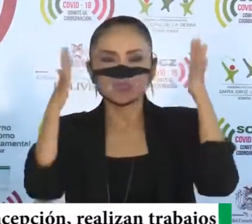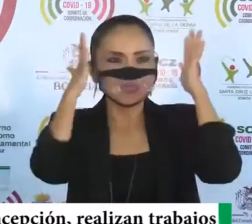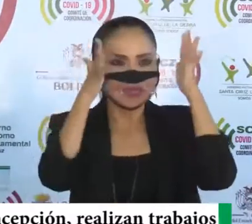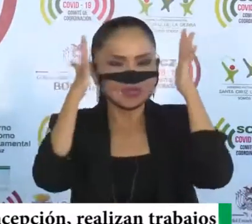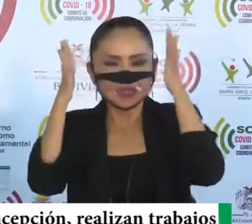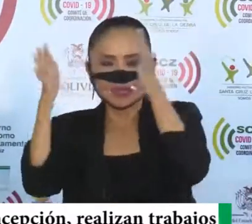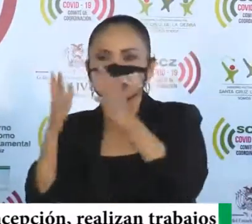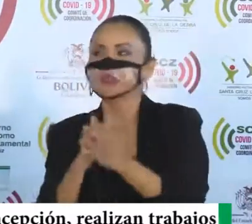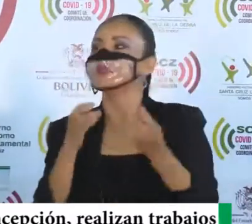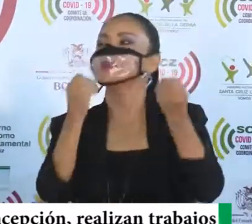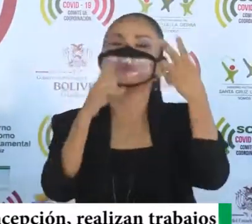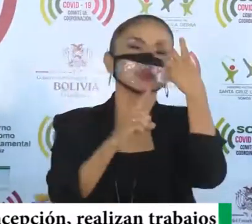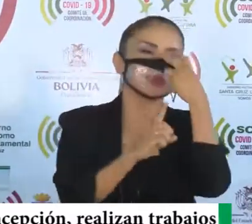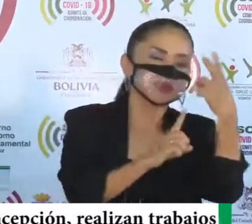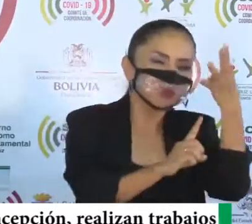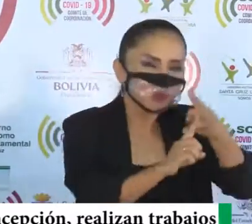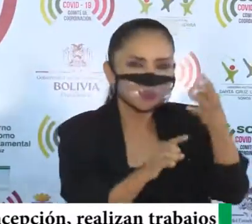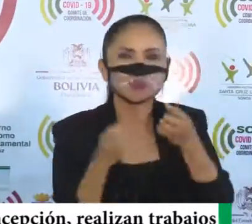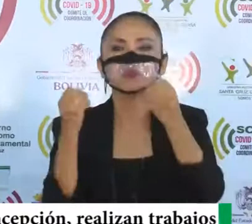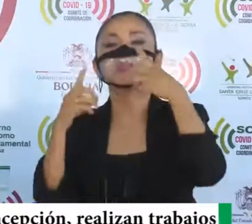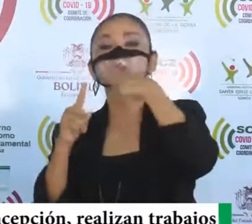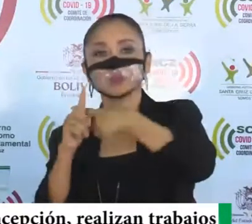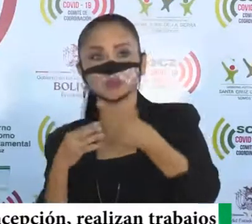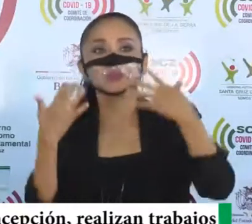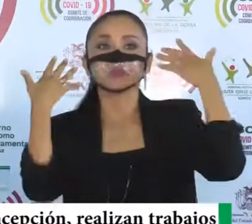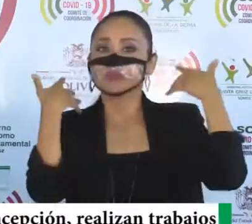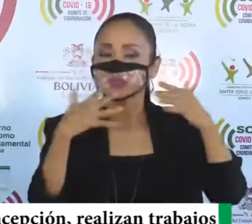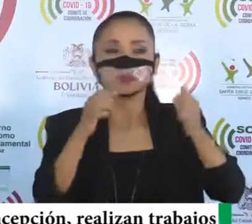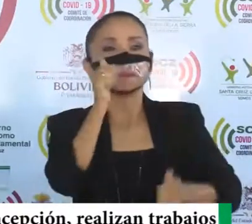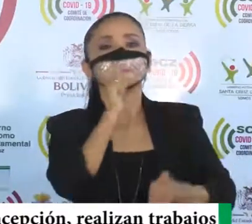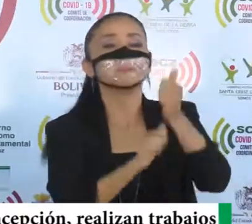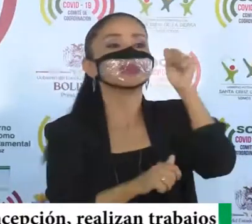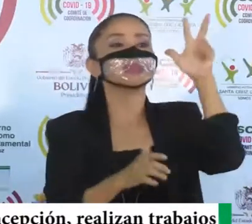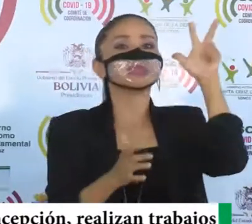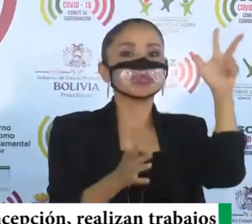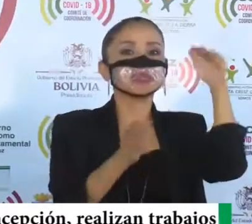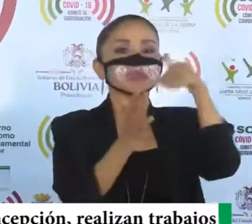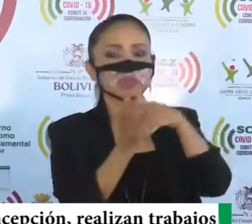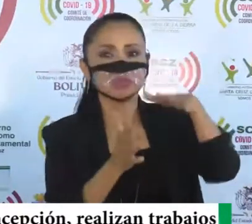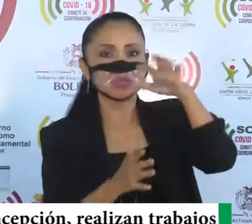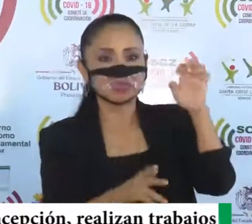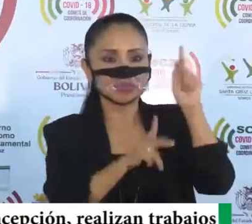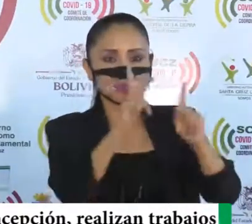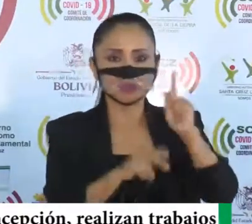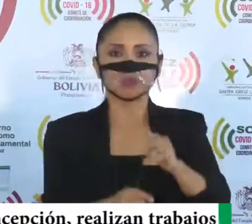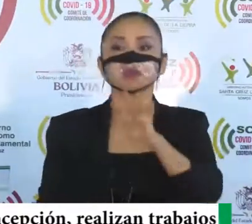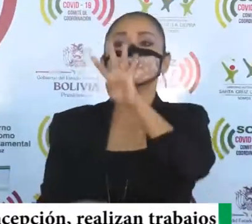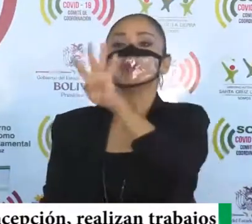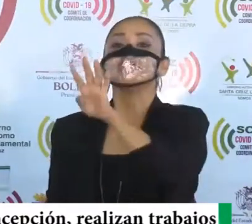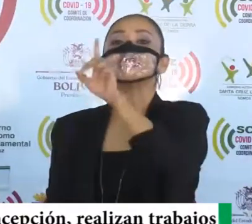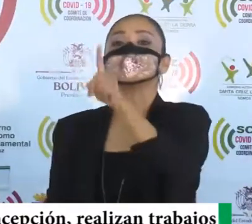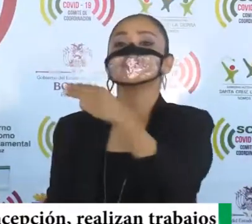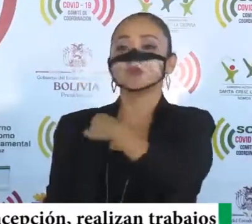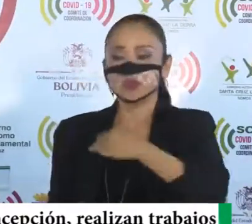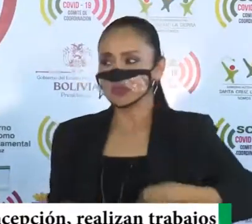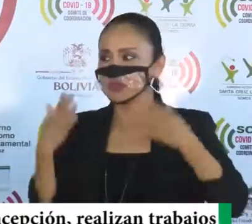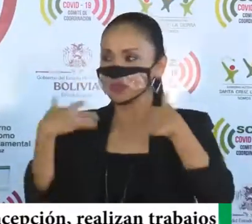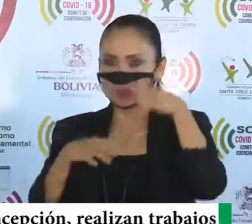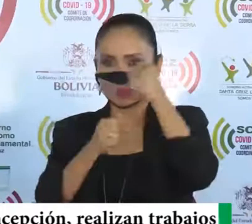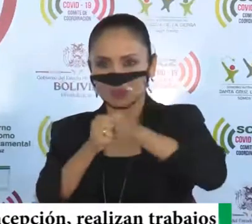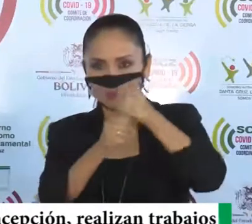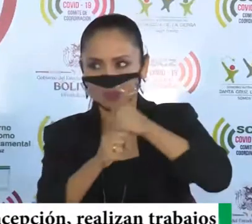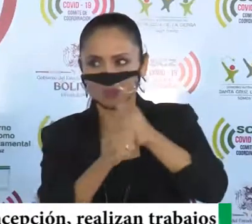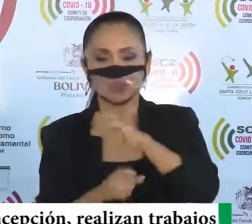¿Cuántos casos sospechosos? Hemos atendido, ya más de 3.500 personas, en los 41 municipios, que estamos trabajando,